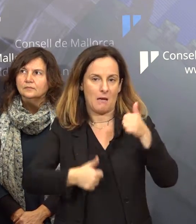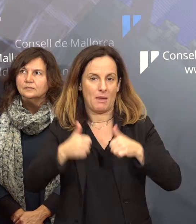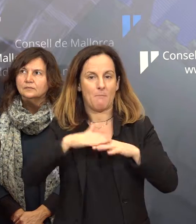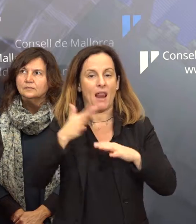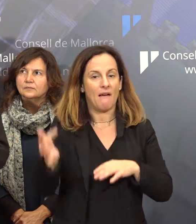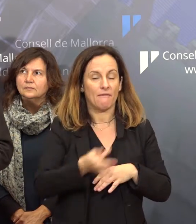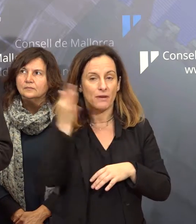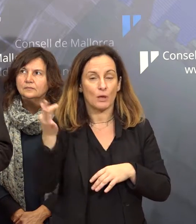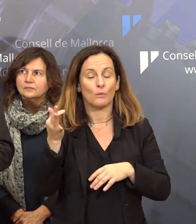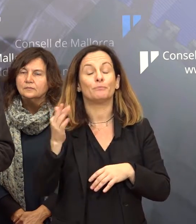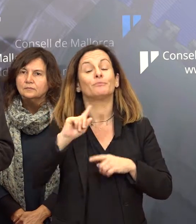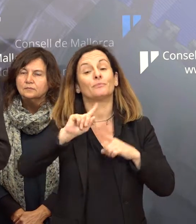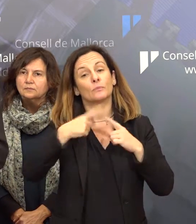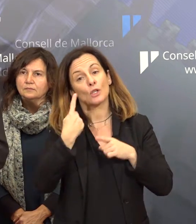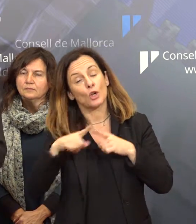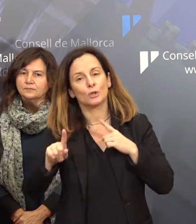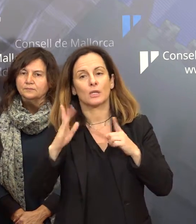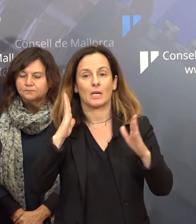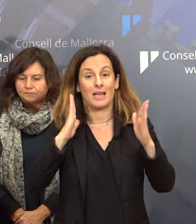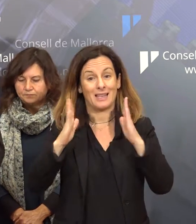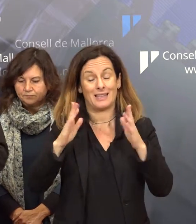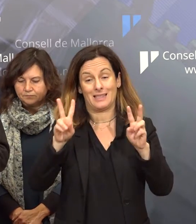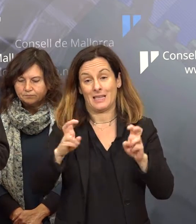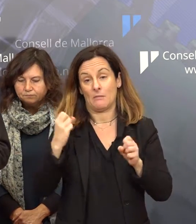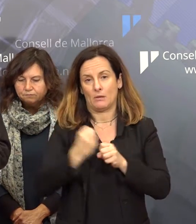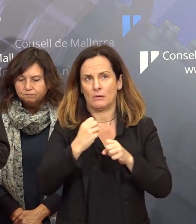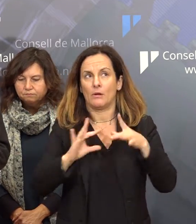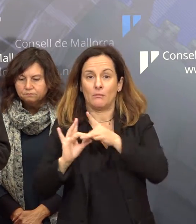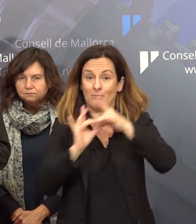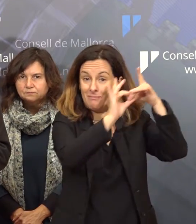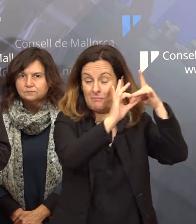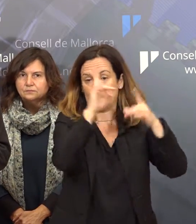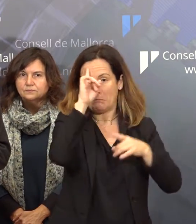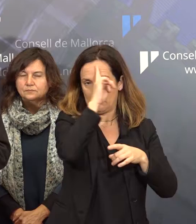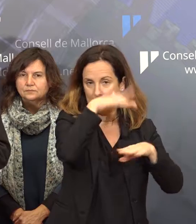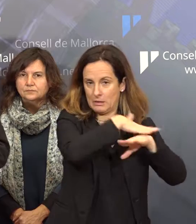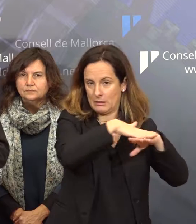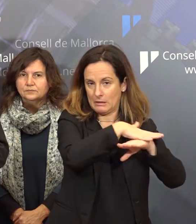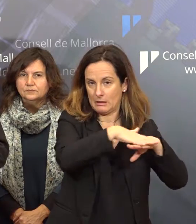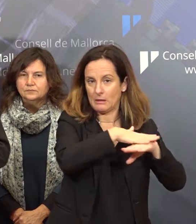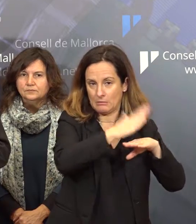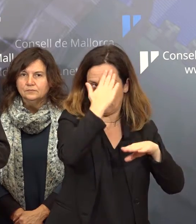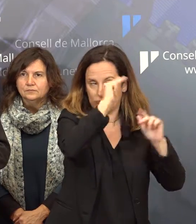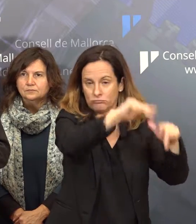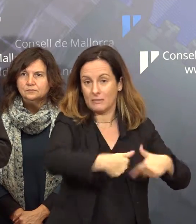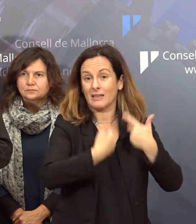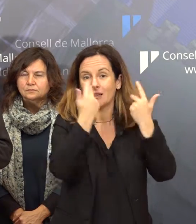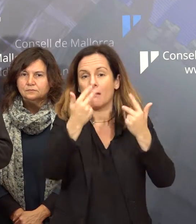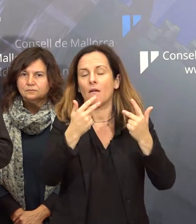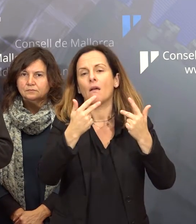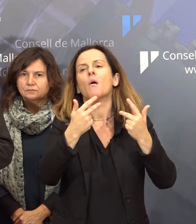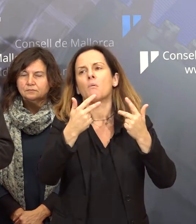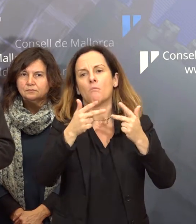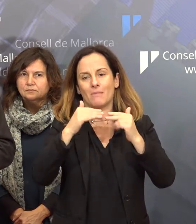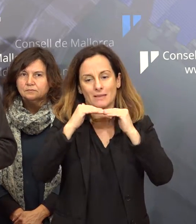adicional d'ocupació que és aquesta que també el pressupost general de l'estat mos permet també estabilitzar aquelles